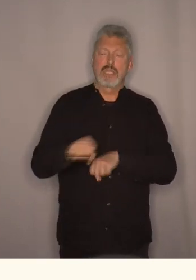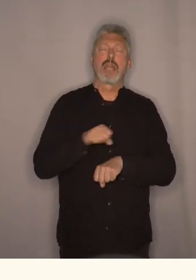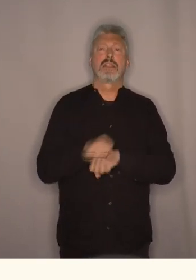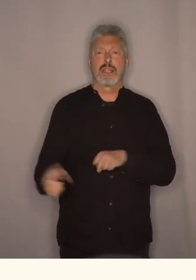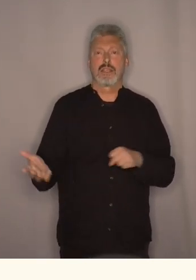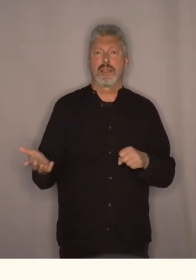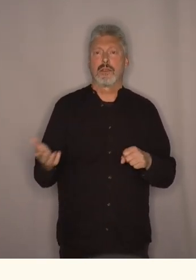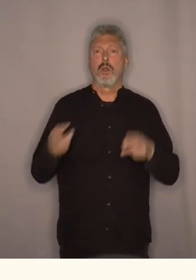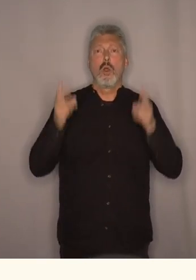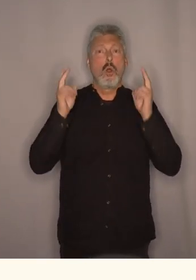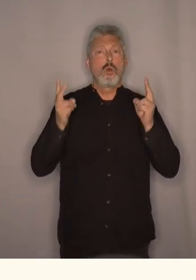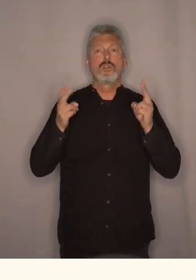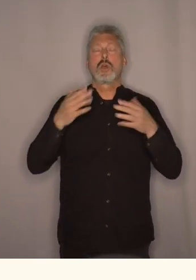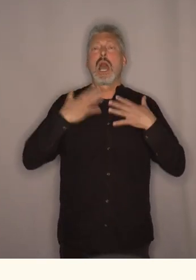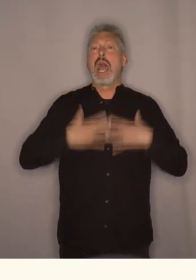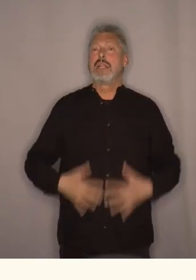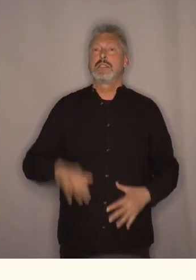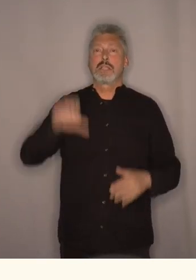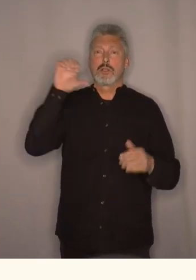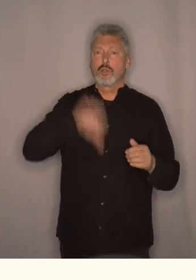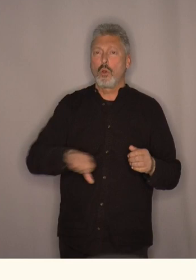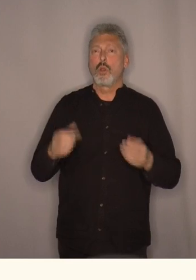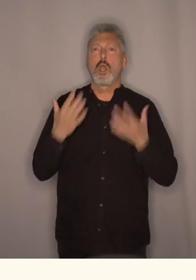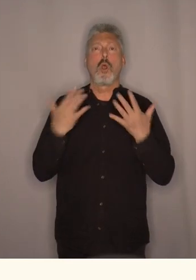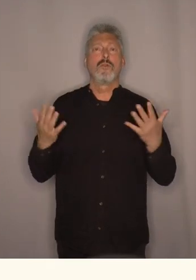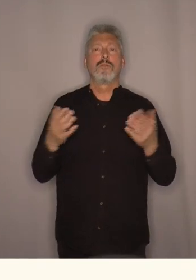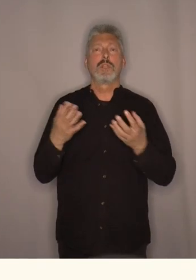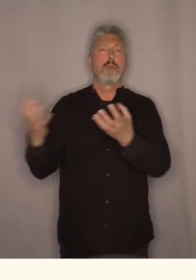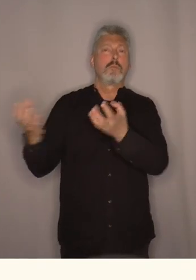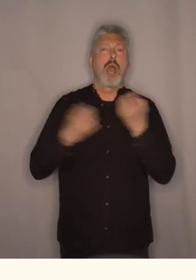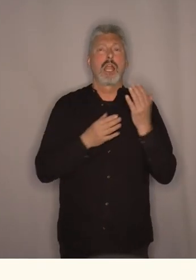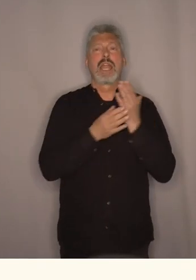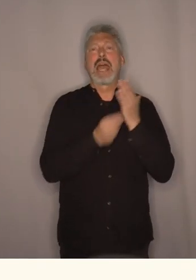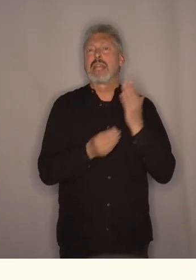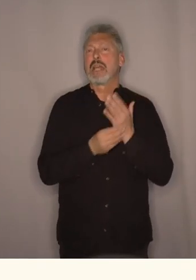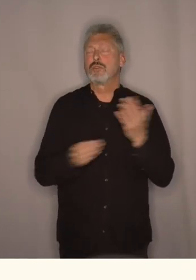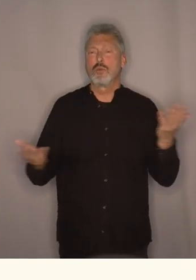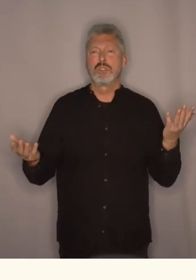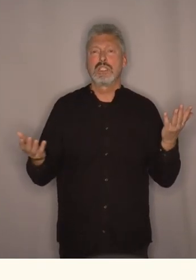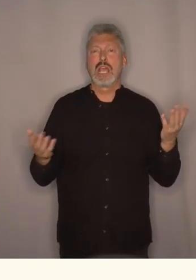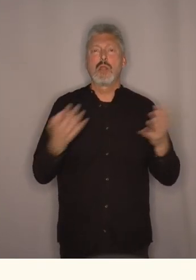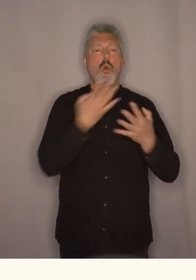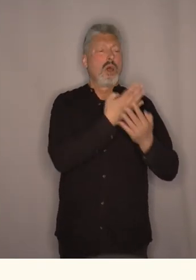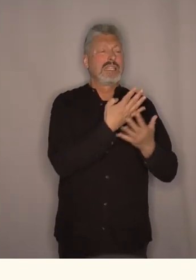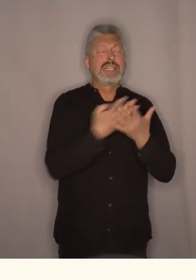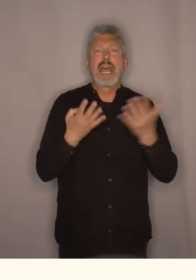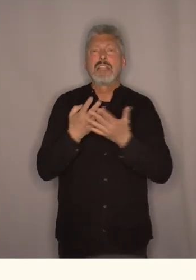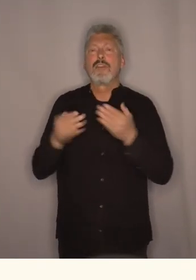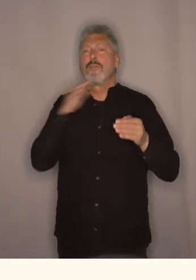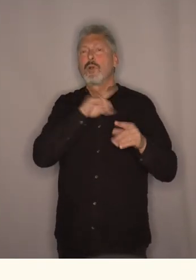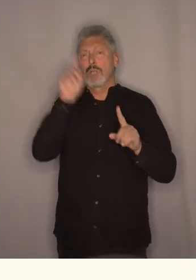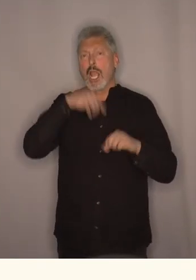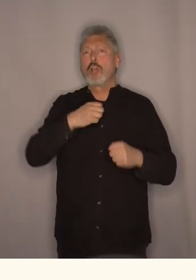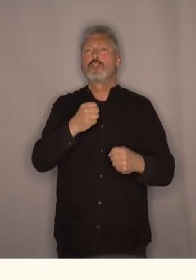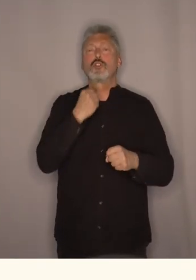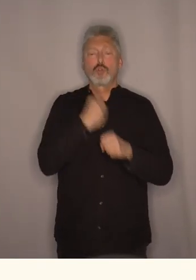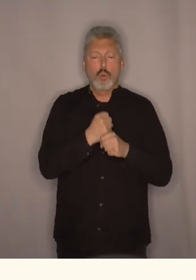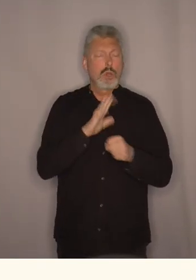Og de har også dårlig helse. Ofte så mangler de ressurser, og de har dårlige nettverk av folk som de kan stole på.